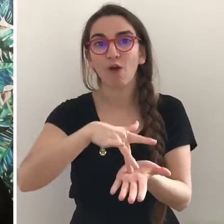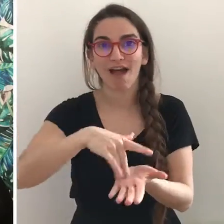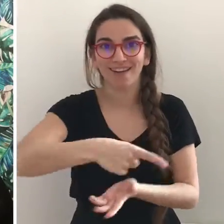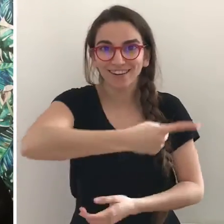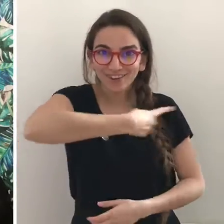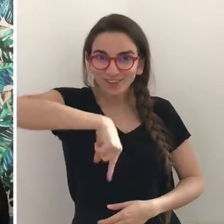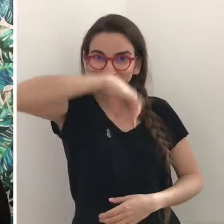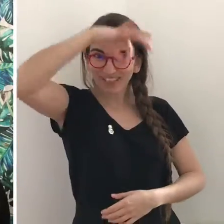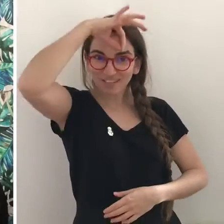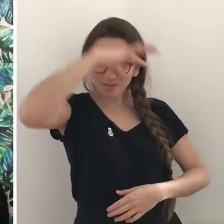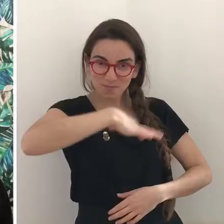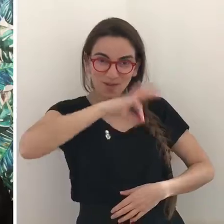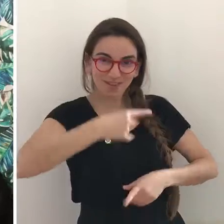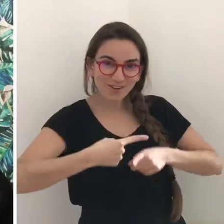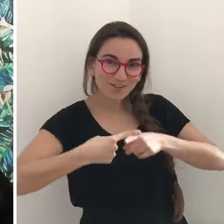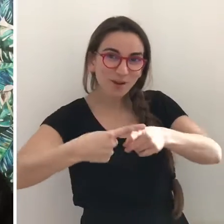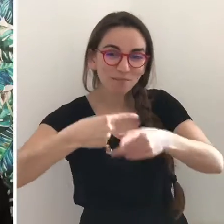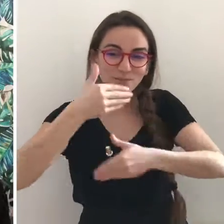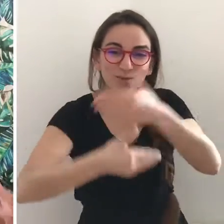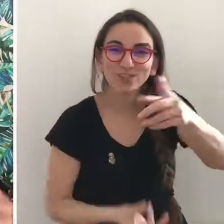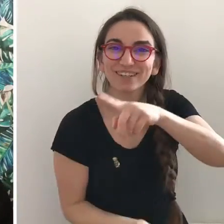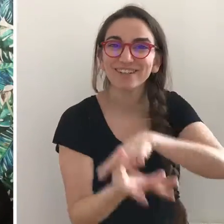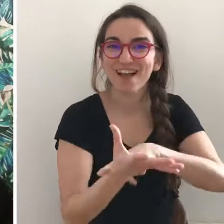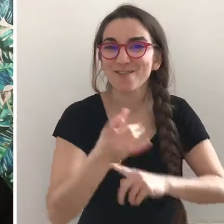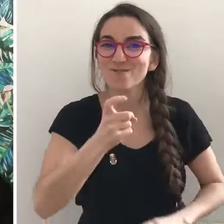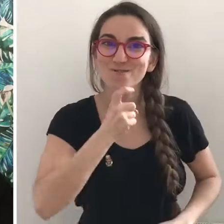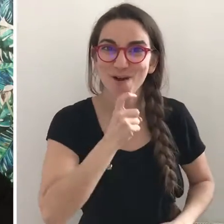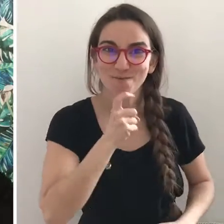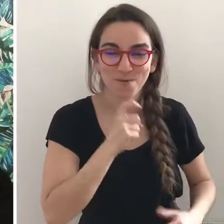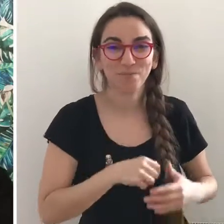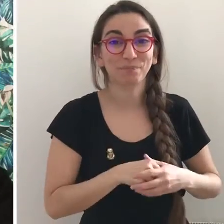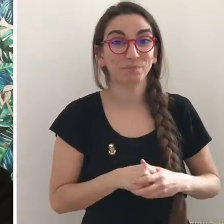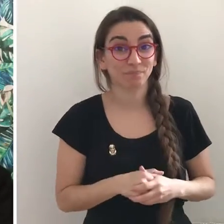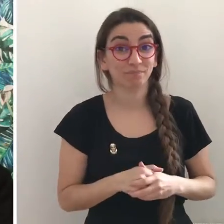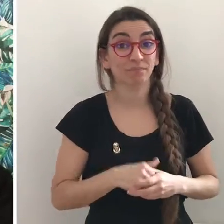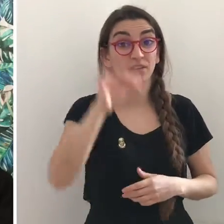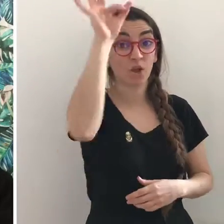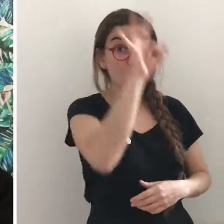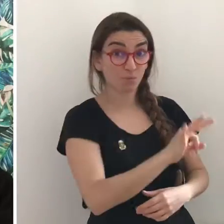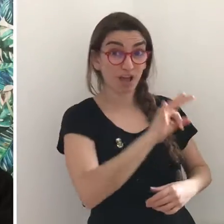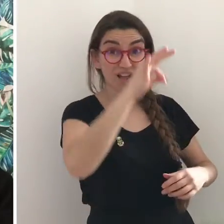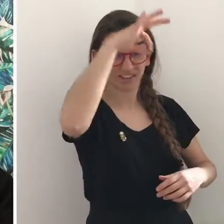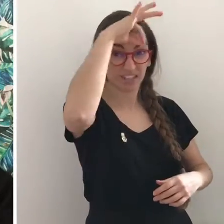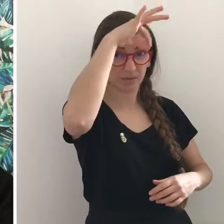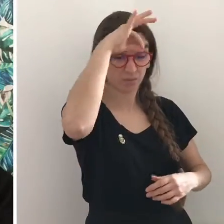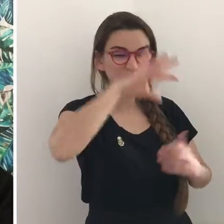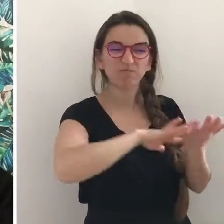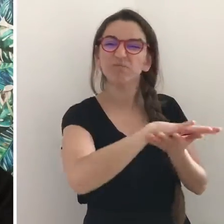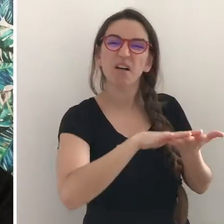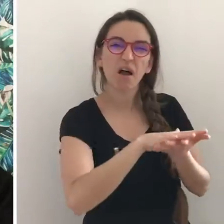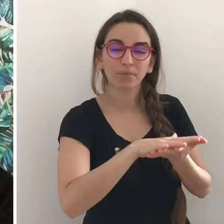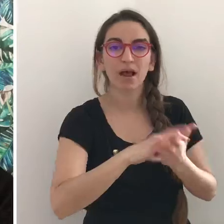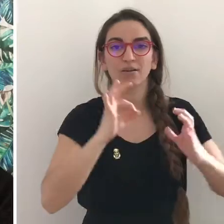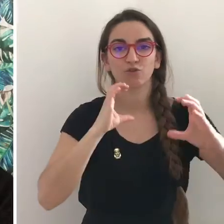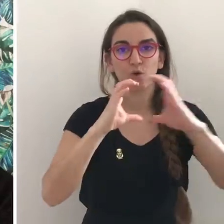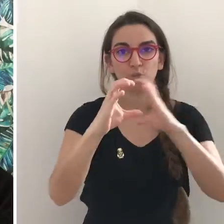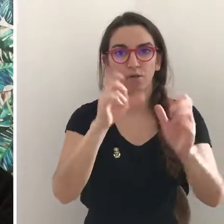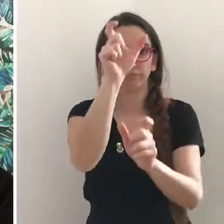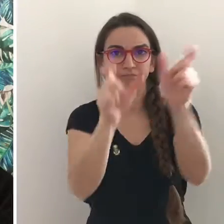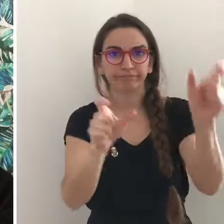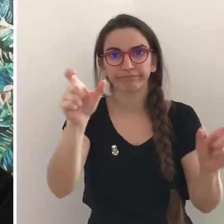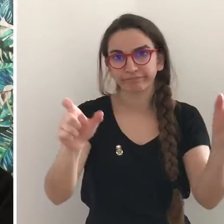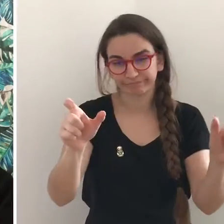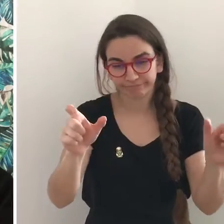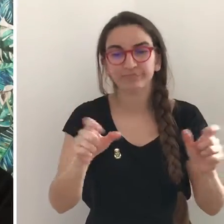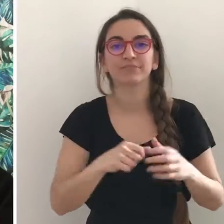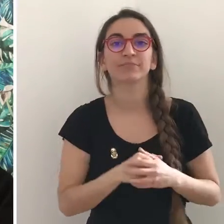de creación de Tribus. Tribus es una pieza que habla sobre la comunicación humana y que cuenta en su elenco con actores y